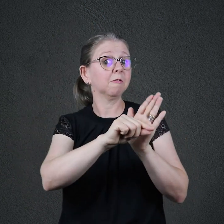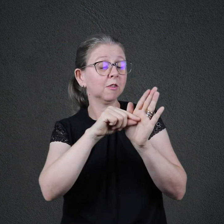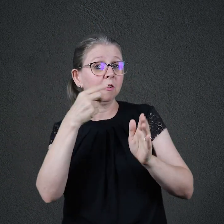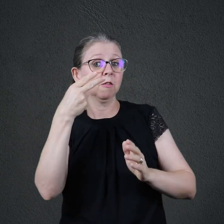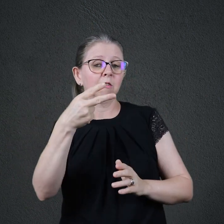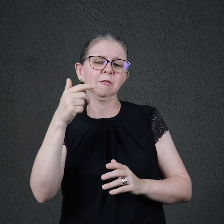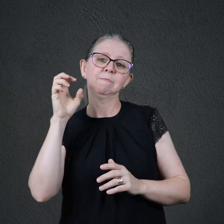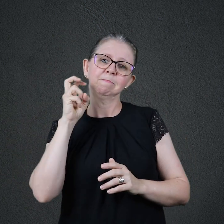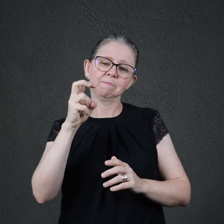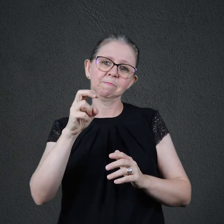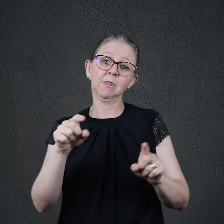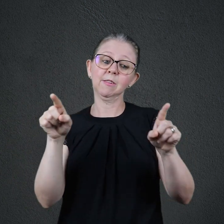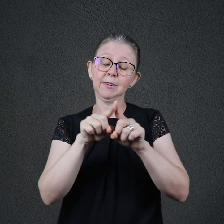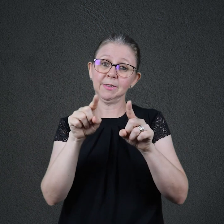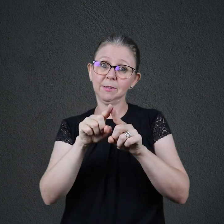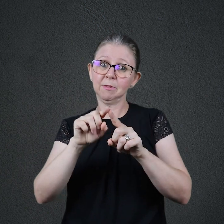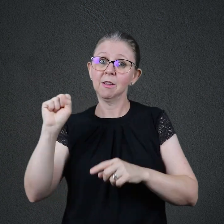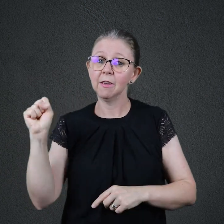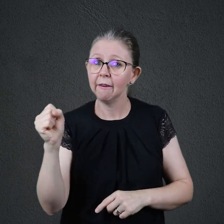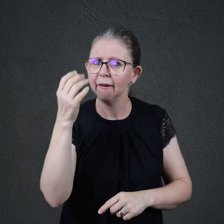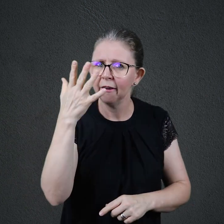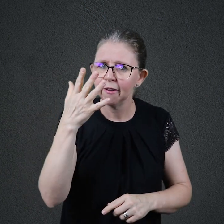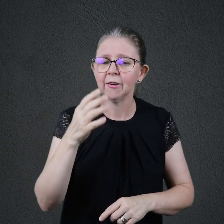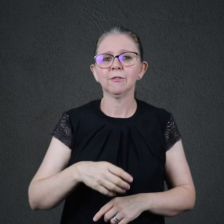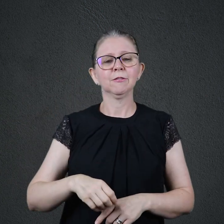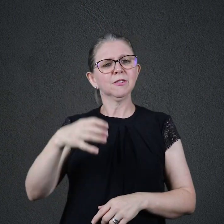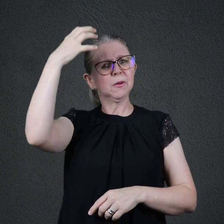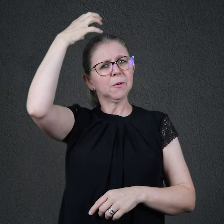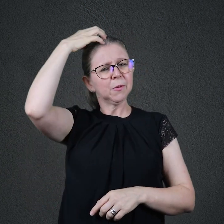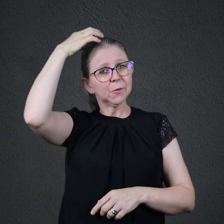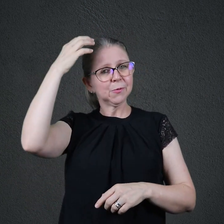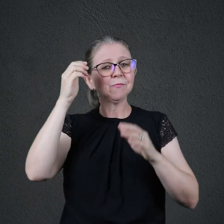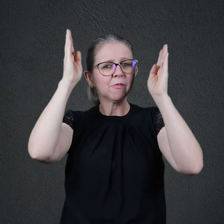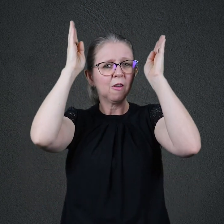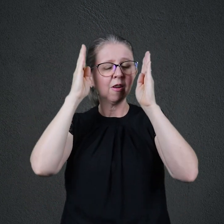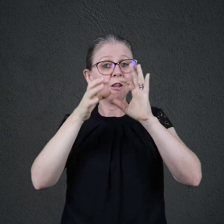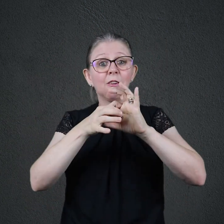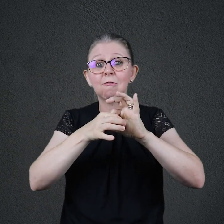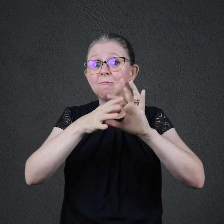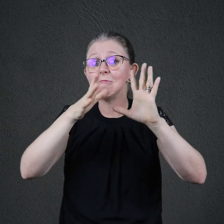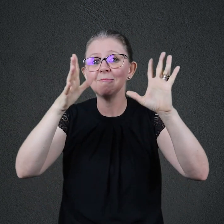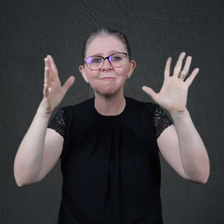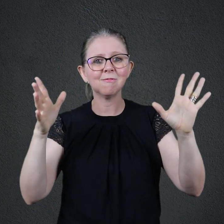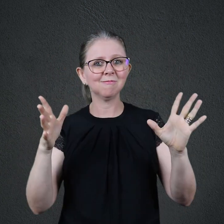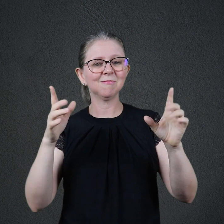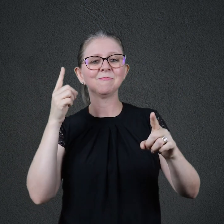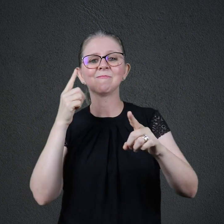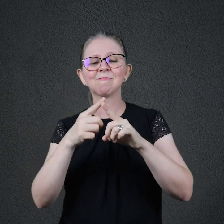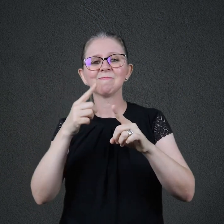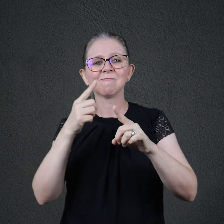realizou. Josias foi poupado. Ele deu ouvidos ao alerta e reconheceu a desobediência de